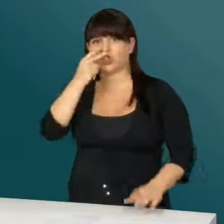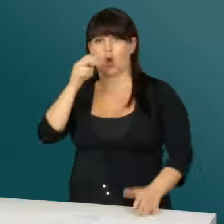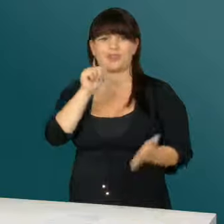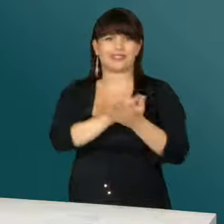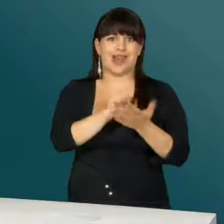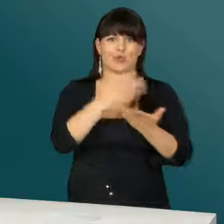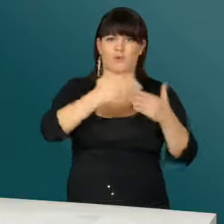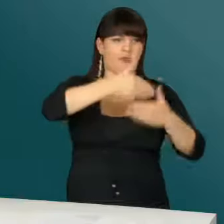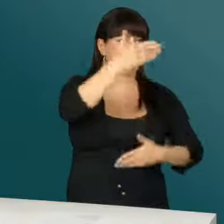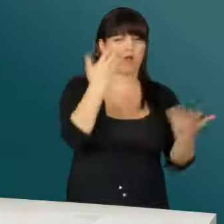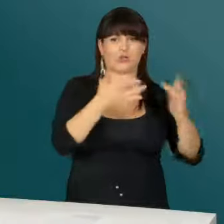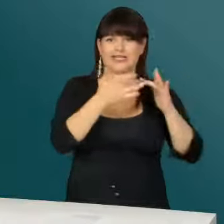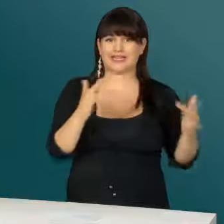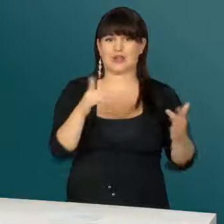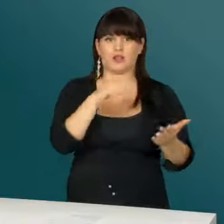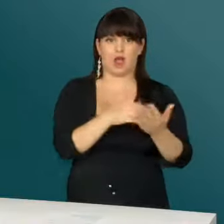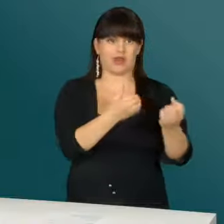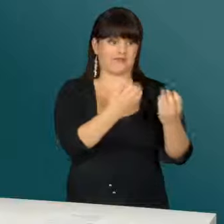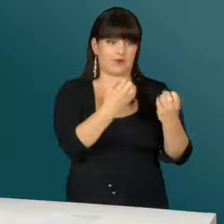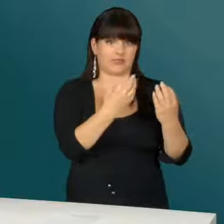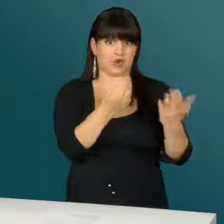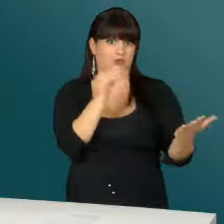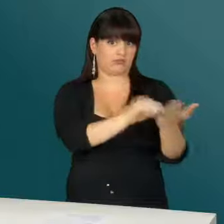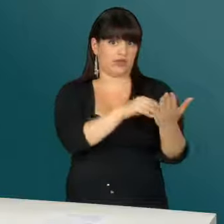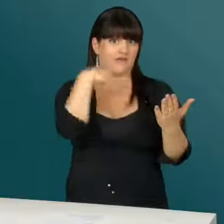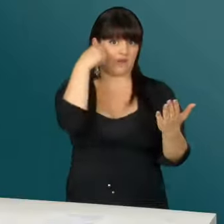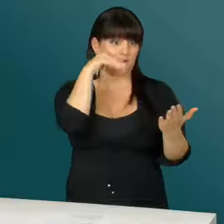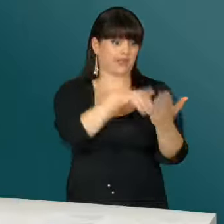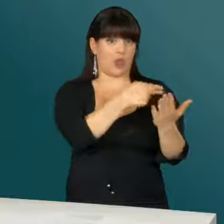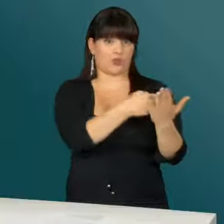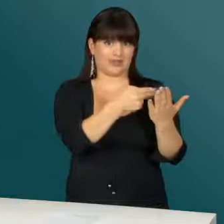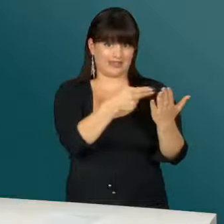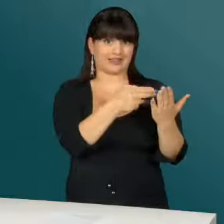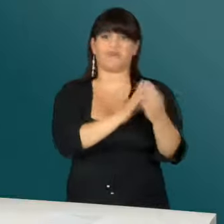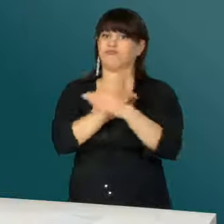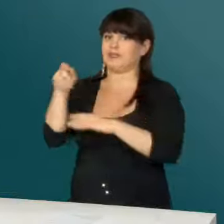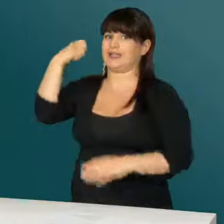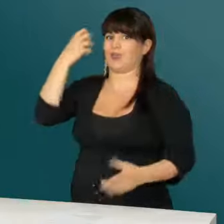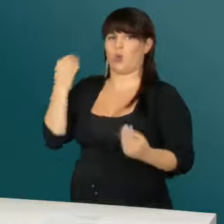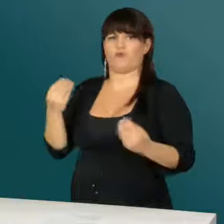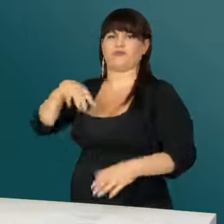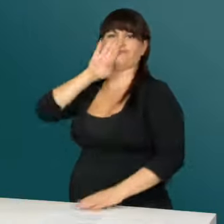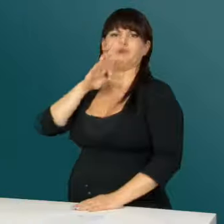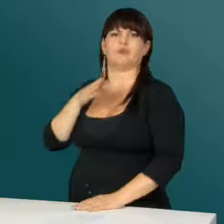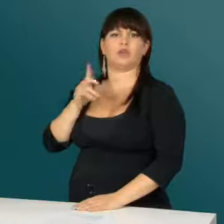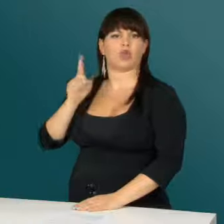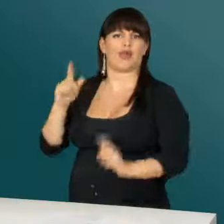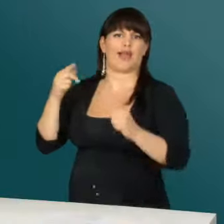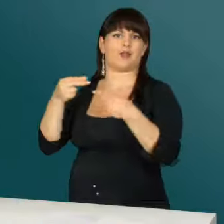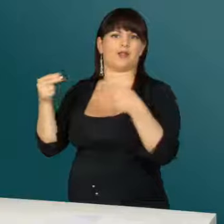böse Überraschung. Kinofilme werden mit Untertitel ausgeschrieben, jedoch beim Kinobesuch stellt sich heraus, dass es keine Untertitel hat oder nur manchmal.